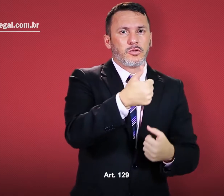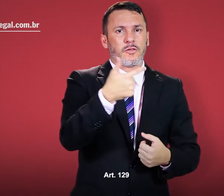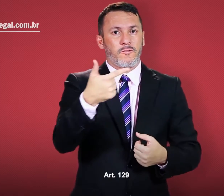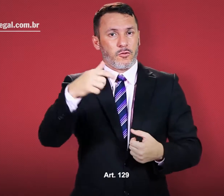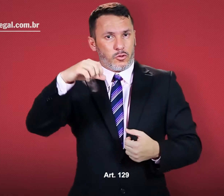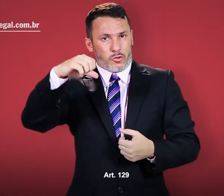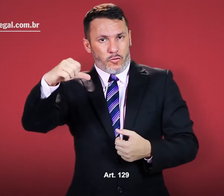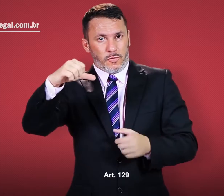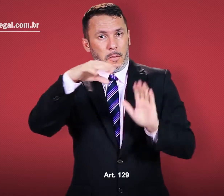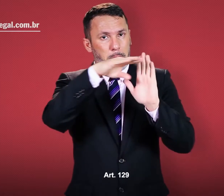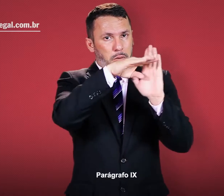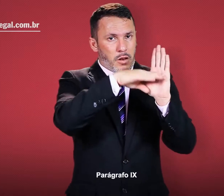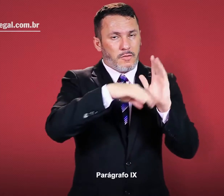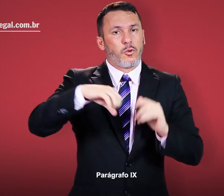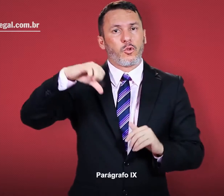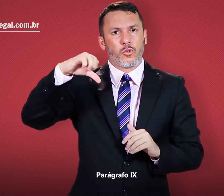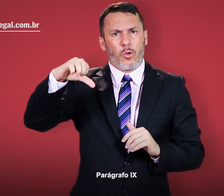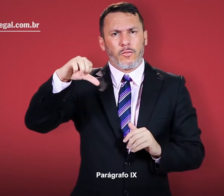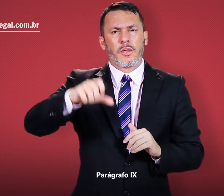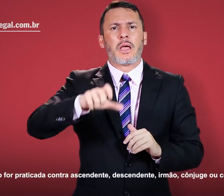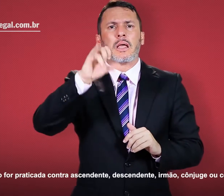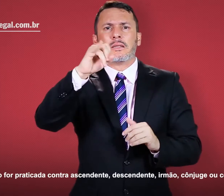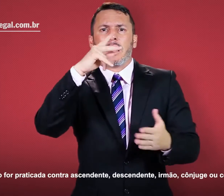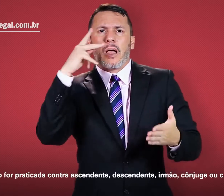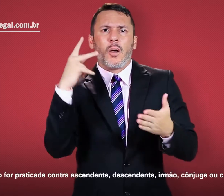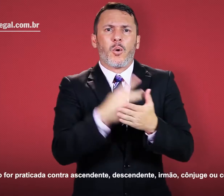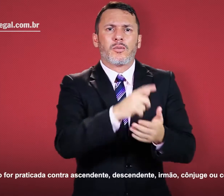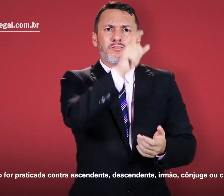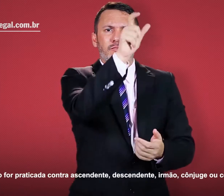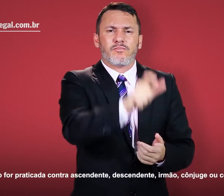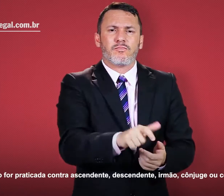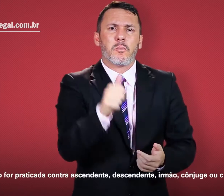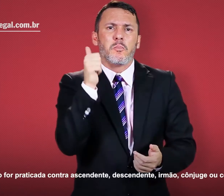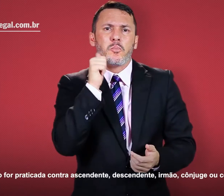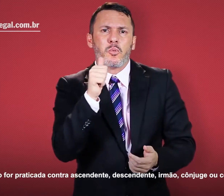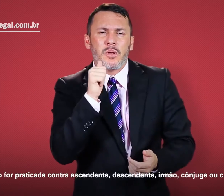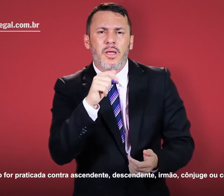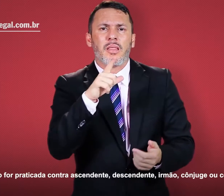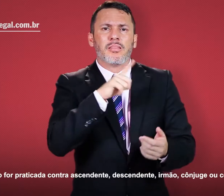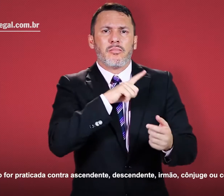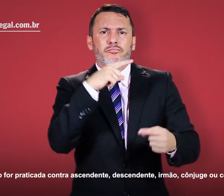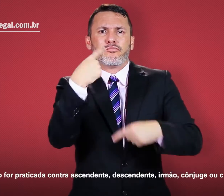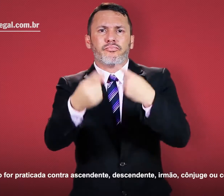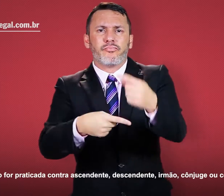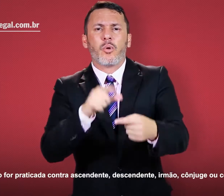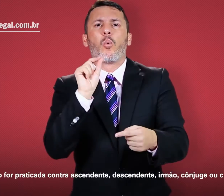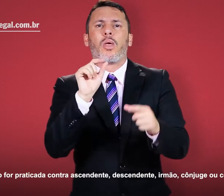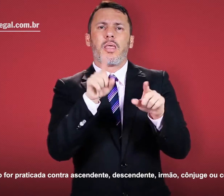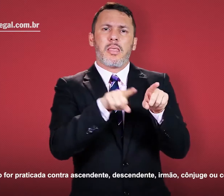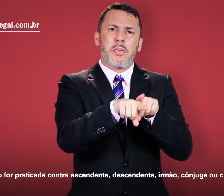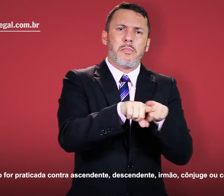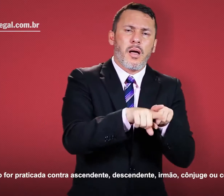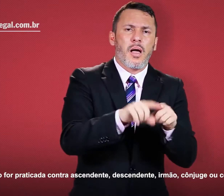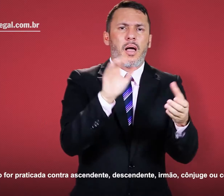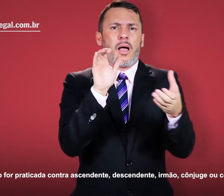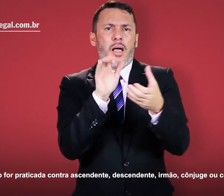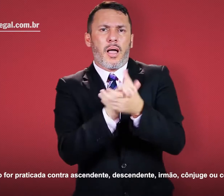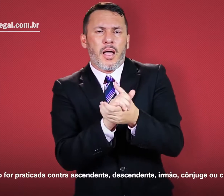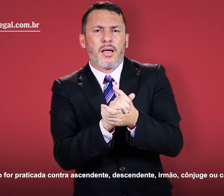129. Parágrafo 9º. Se a lesão for praticada contra ascendente, descendente, irmão, cônjuge ou